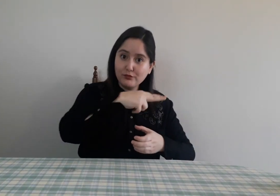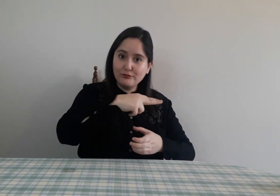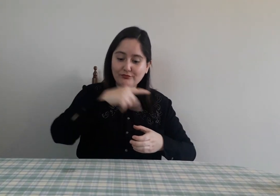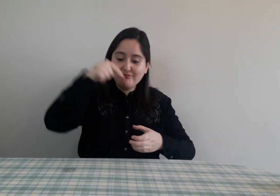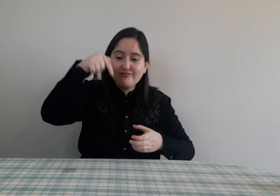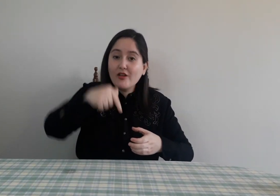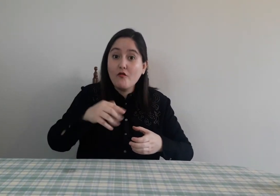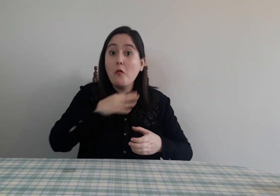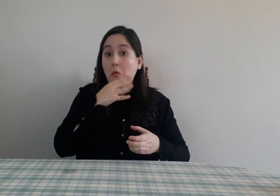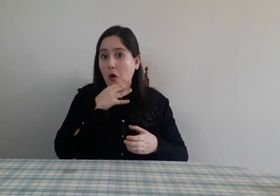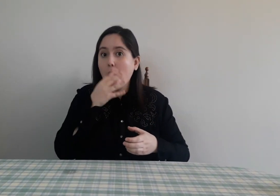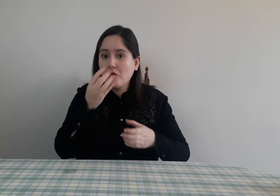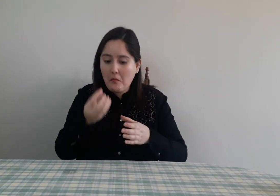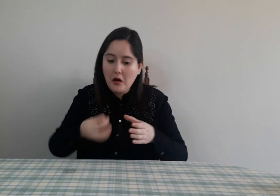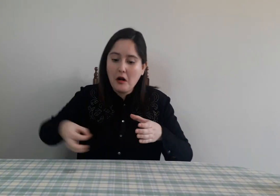Y ahí voy a plantar mi ajo.